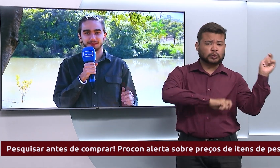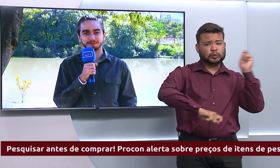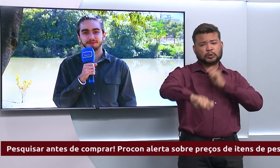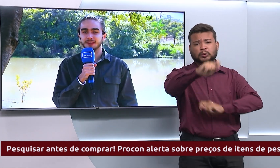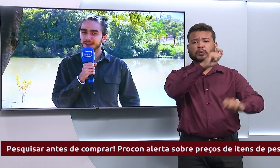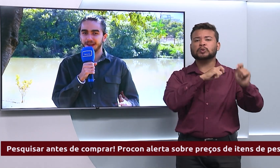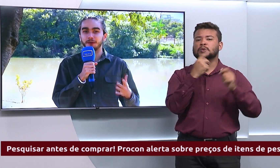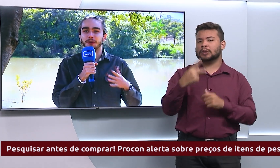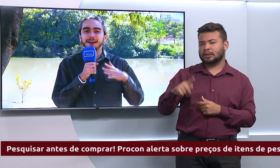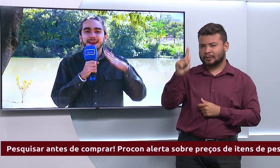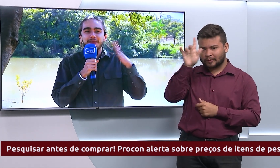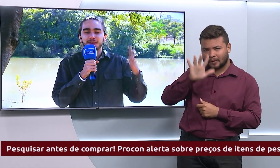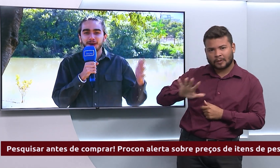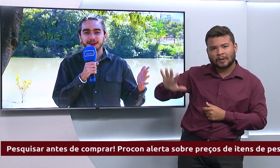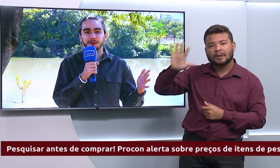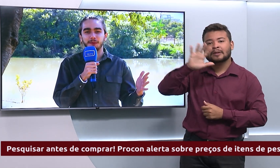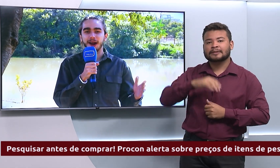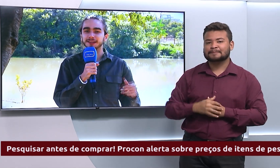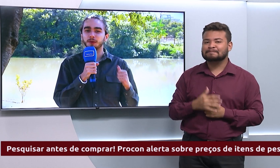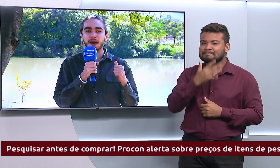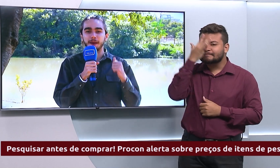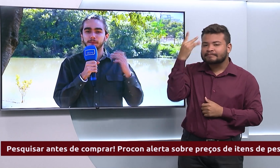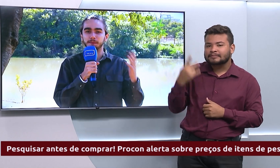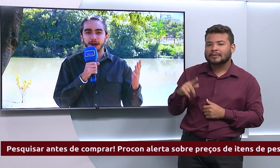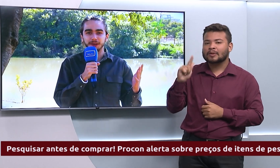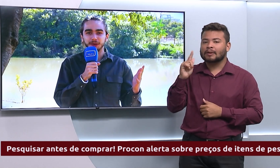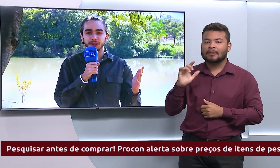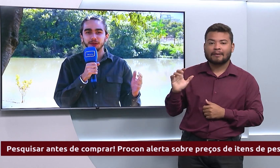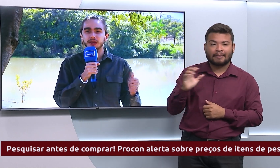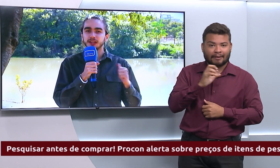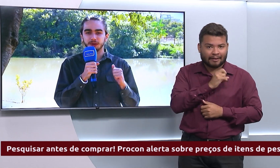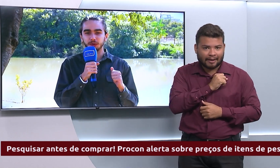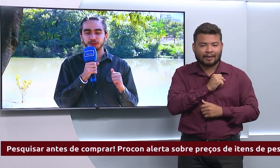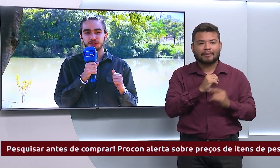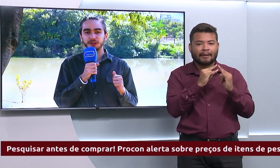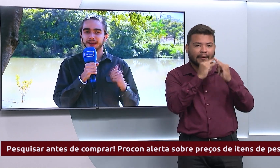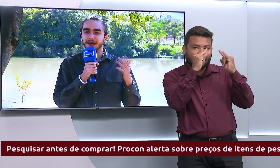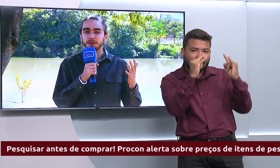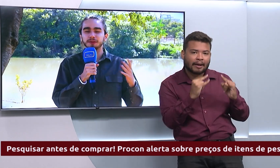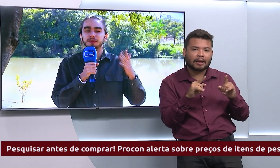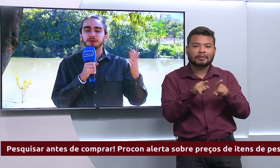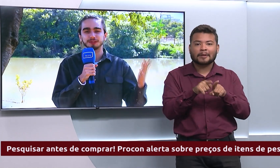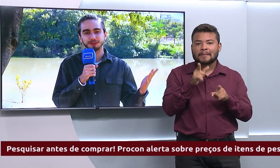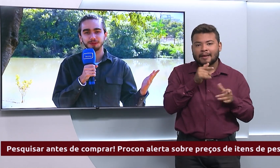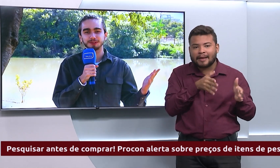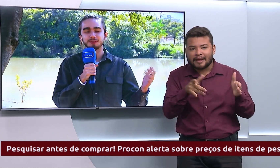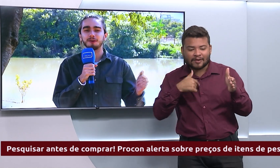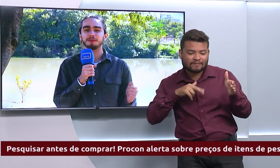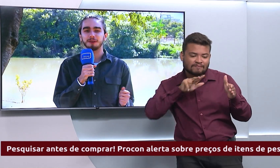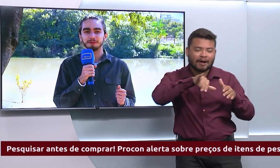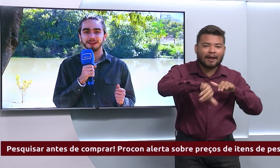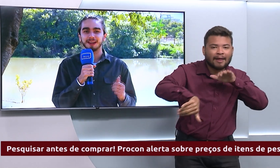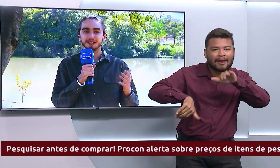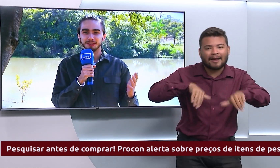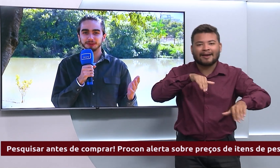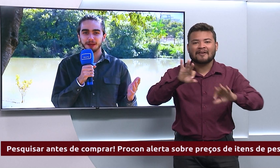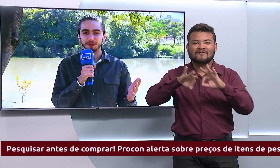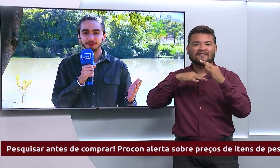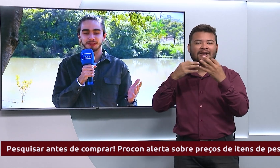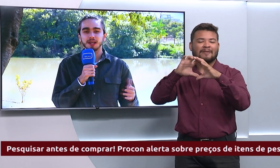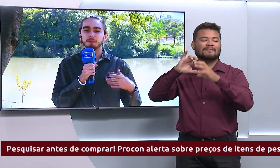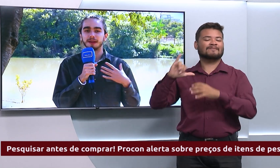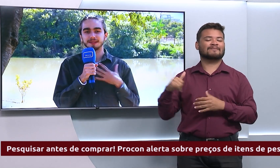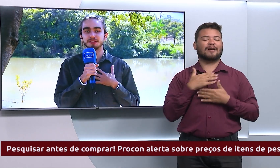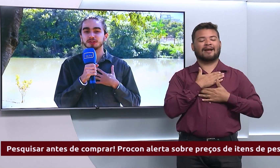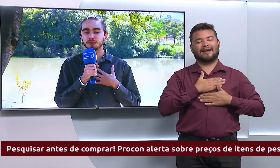Goiás. É, o Goiânia adora acampar, tomar banho no rio e curtir aquele momento gostoso com a família e os